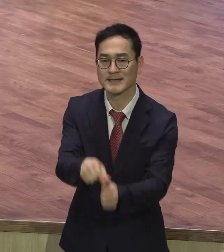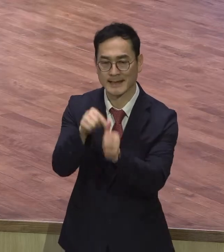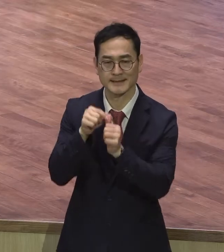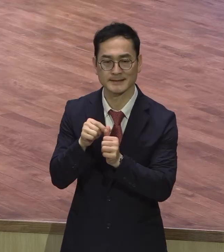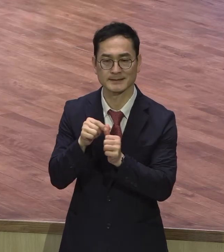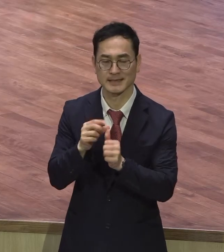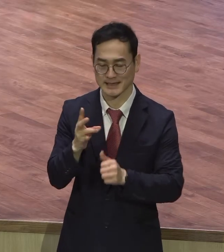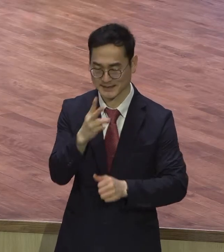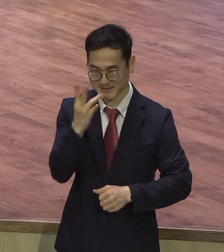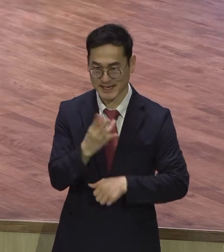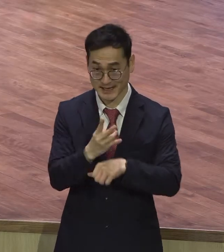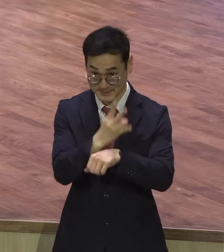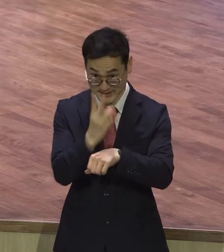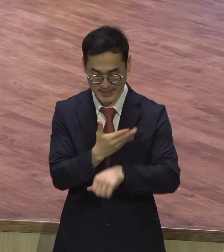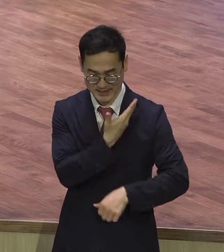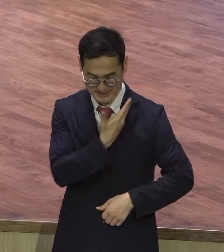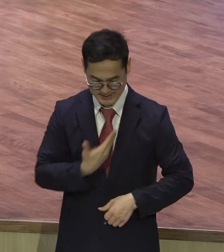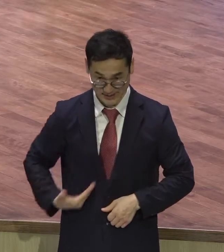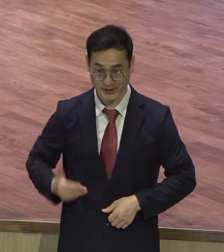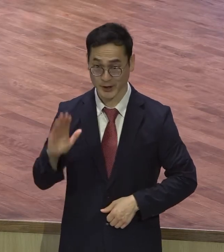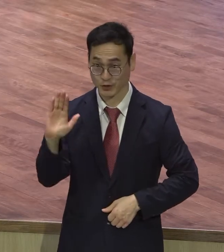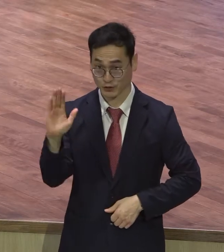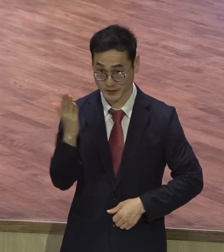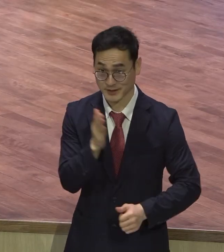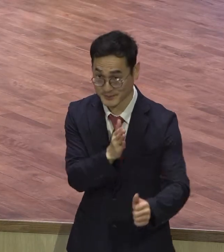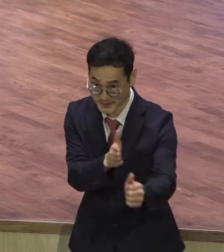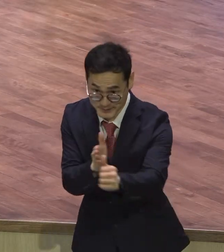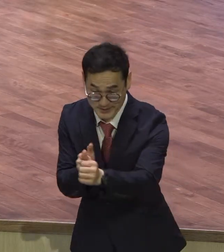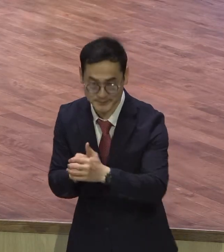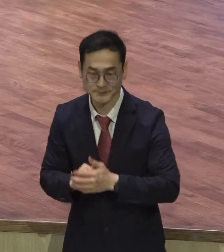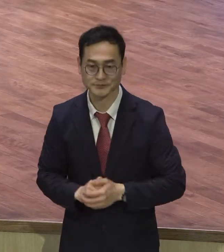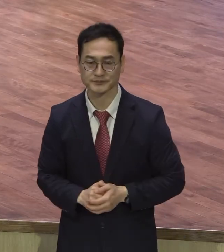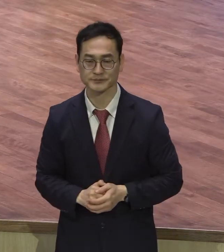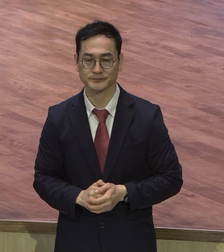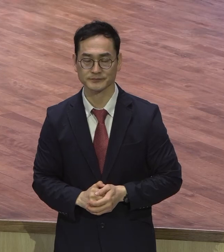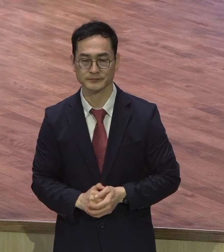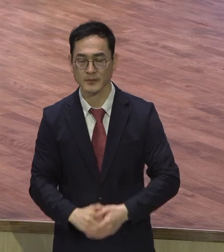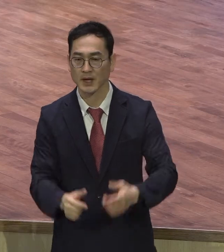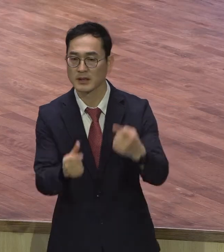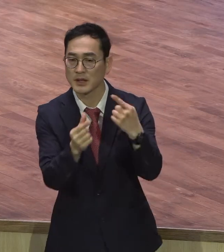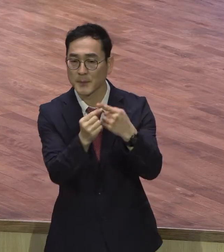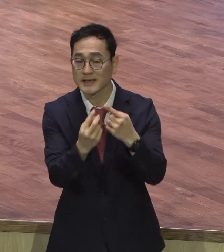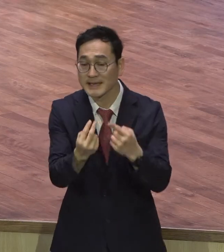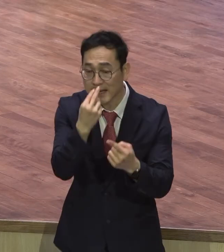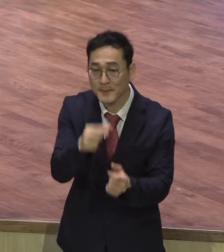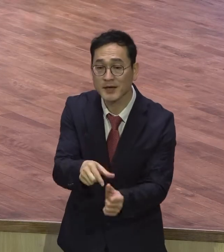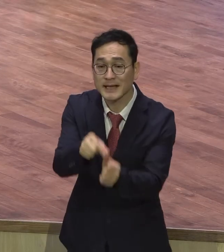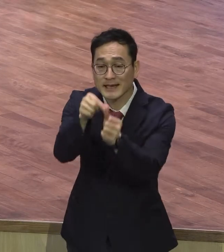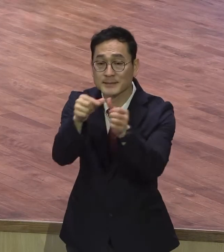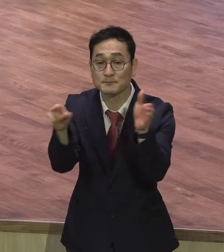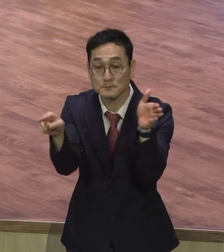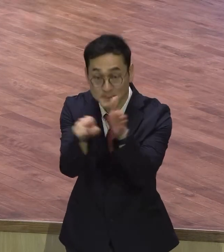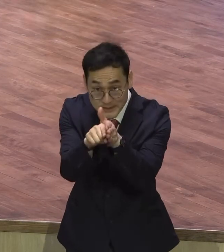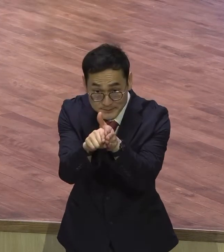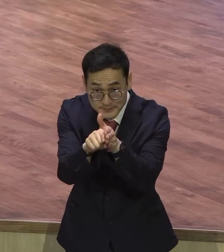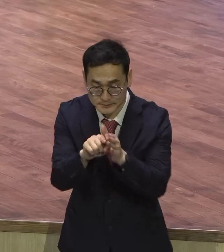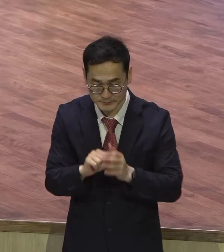멋지게 서시기를 제모로 축복합니다. 그럼 실제로 생명 살리는 믿음입니다. 5절에서 6절을 봅니다.